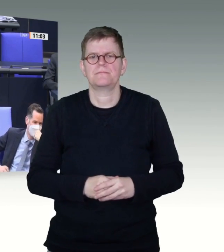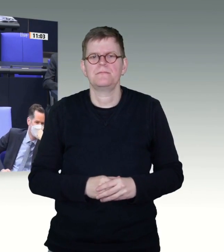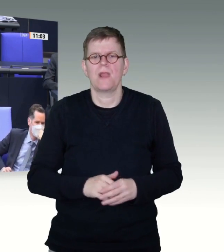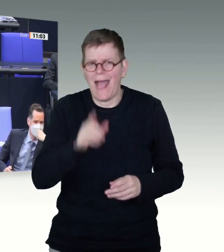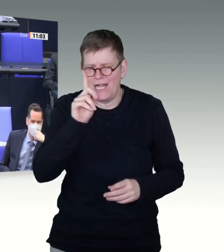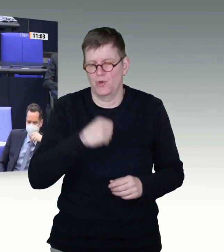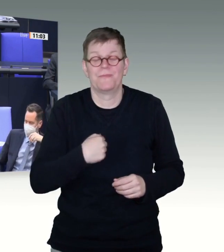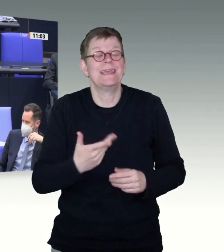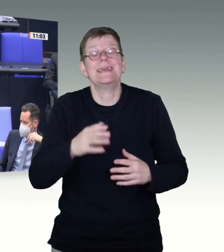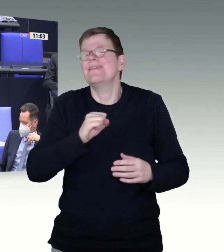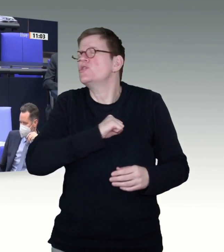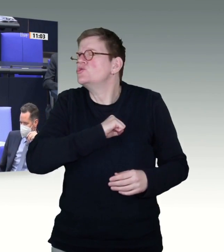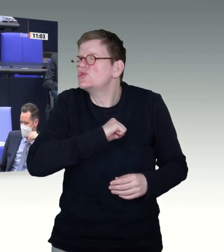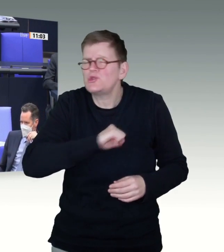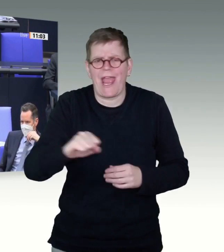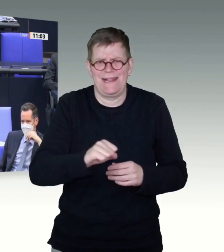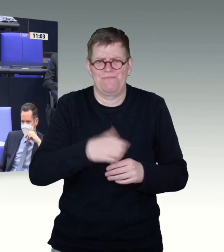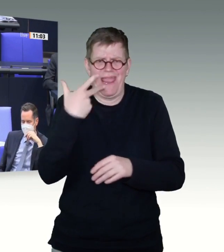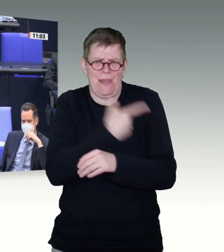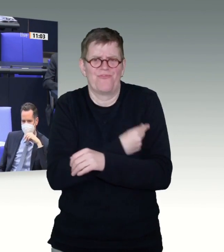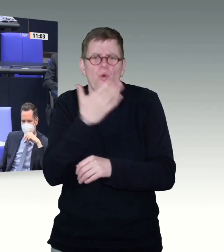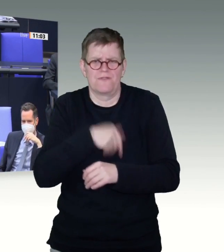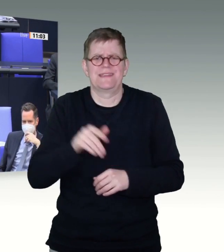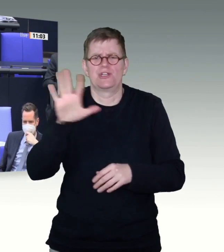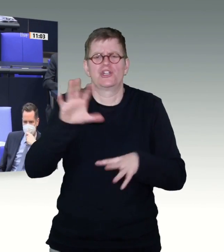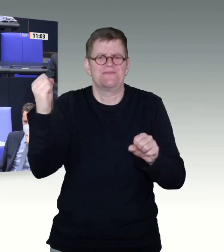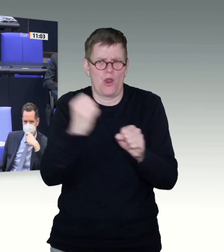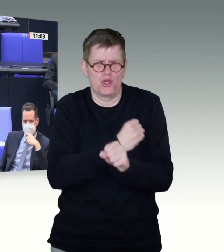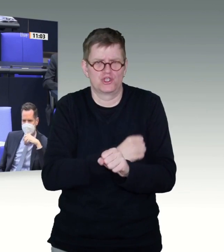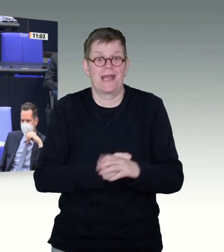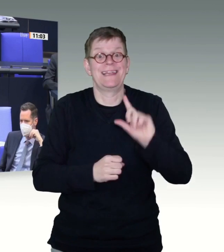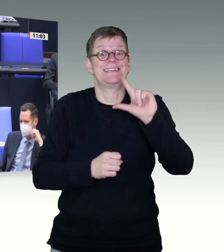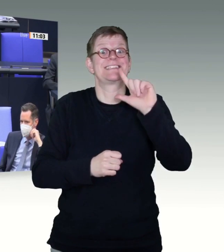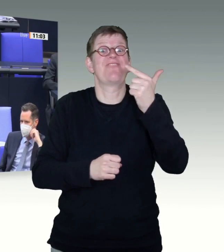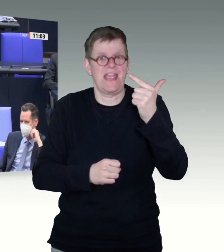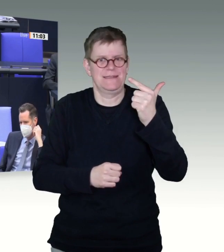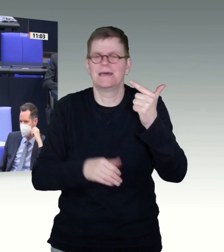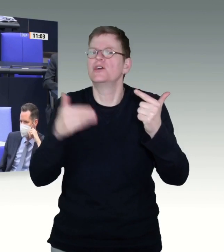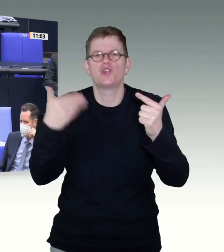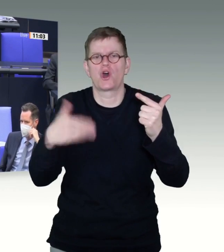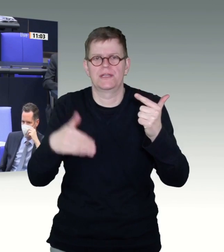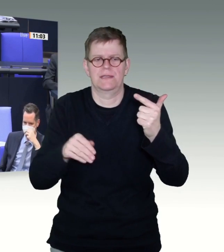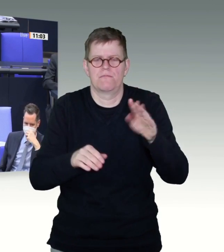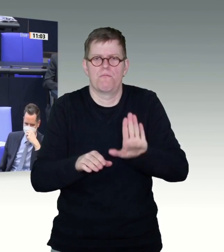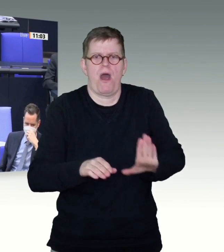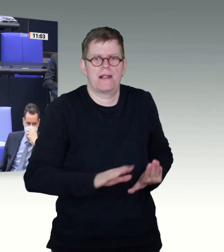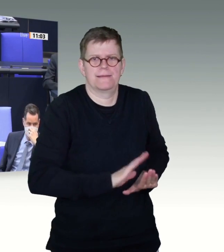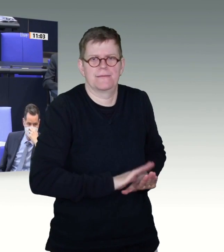Insofern wurde auch die zweite Dosis zurückgehalten, weil das dem Stand der Wissenschaft entsprach, weil man eben diese